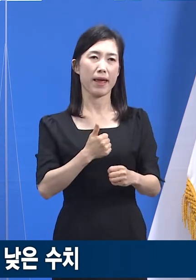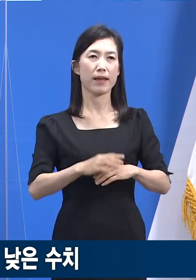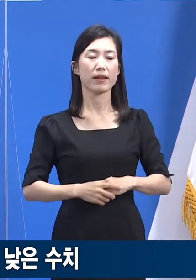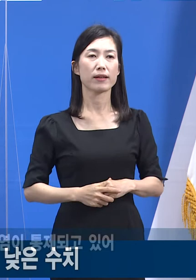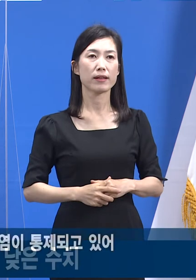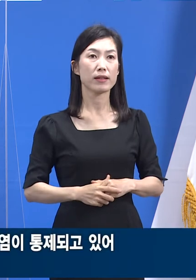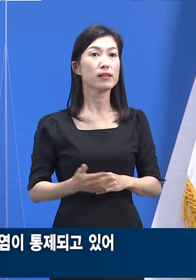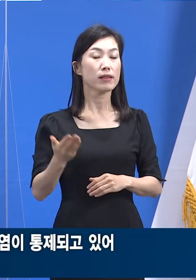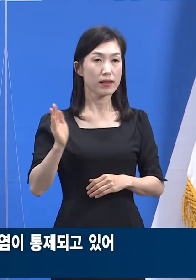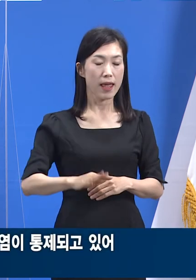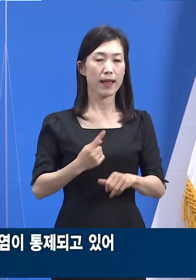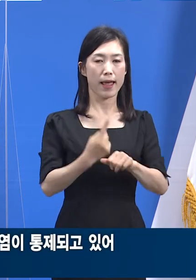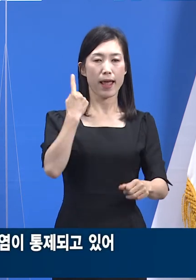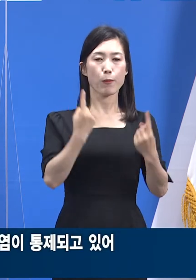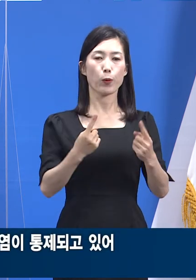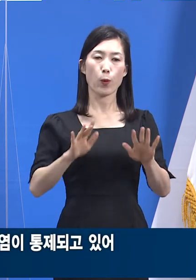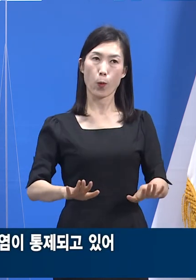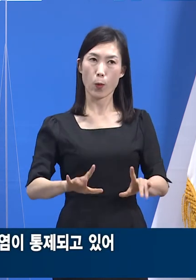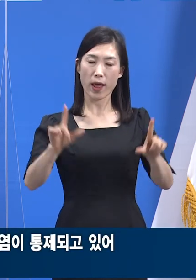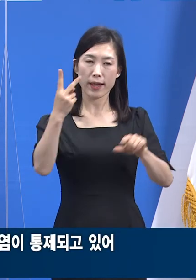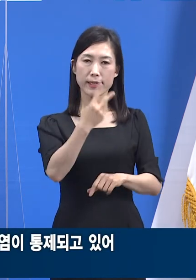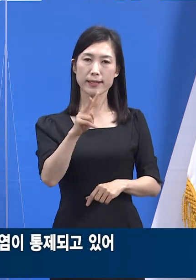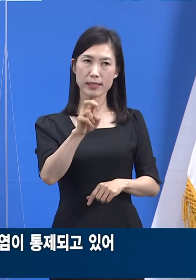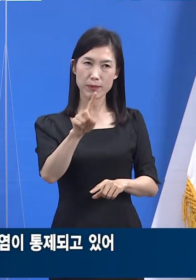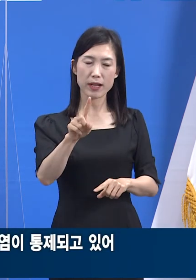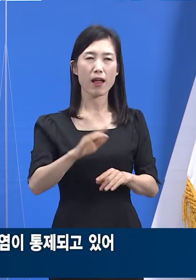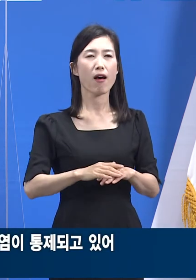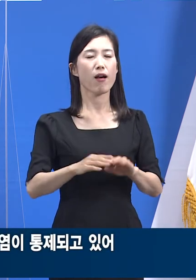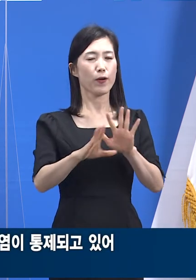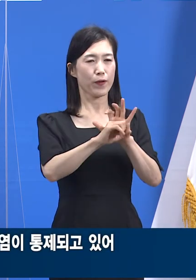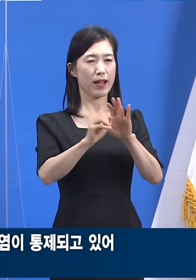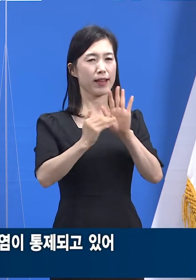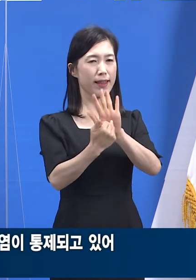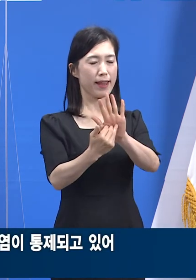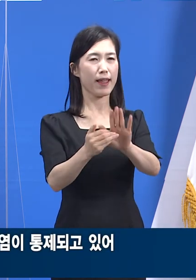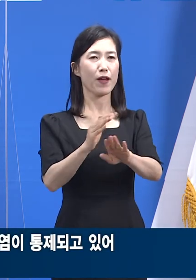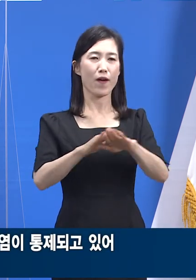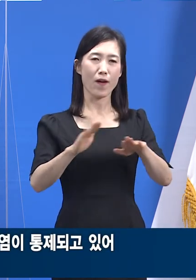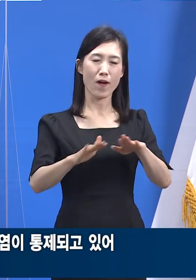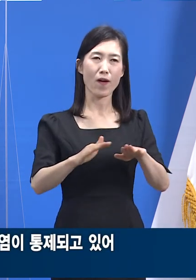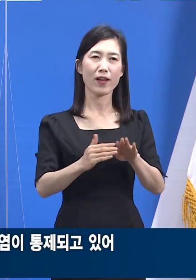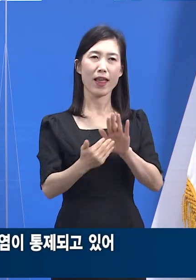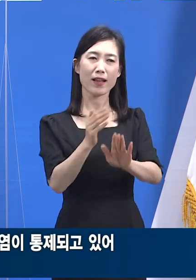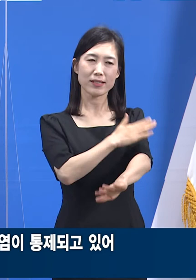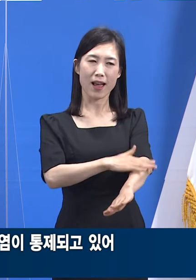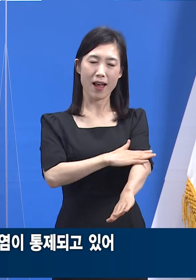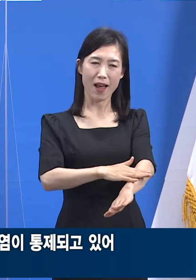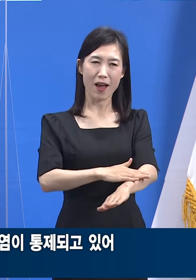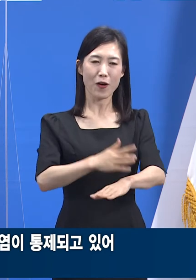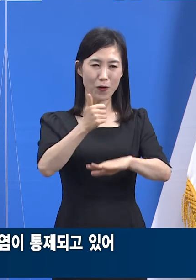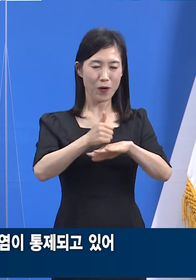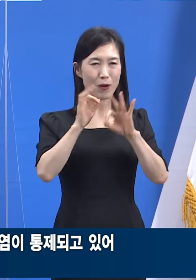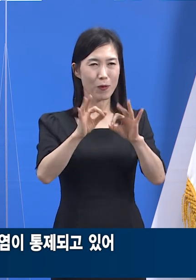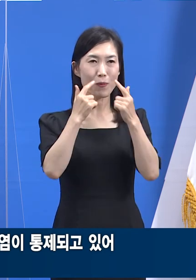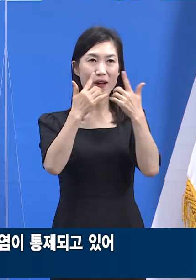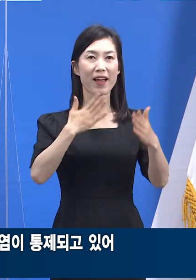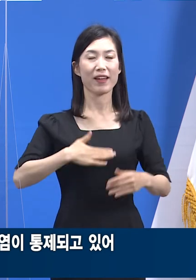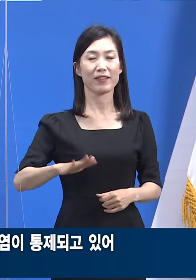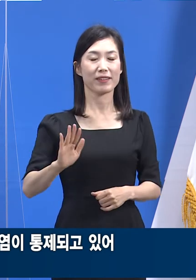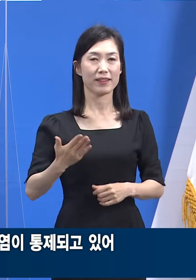작년 대비 올해 우리 사회의 코로나19 대응이 어떻게 개선되었는지 쉽게 알 수 있는 자료입니다.